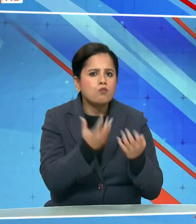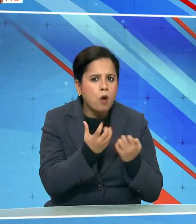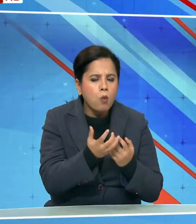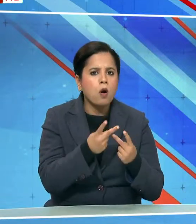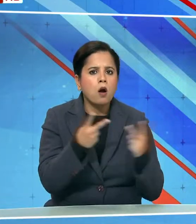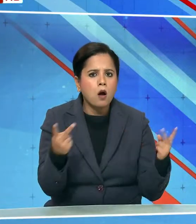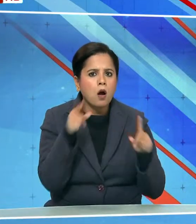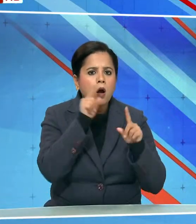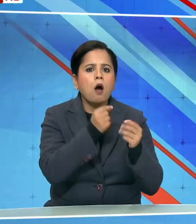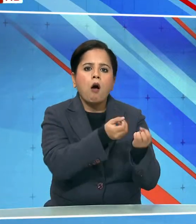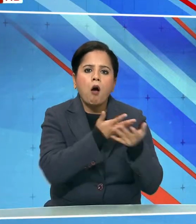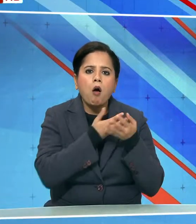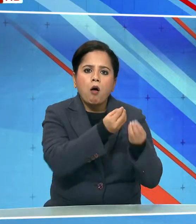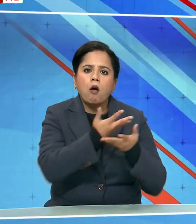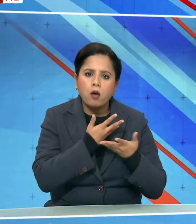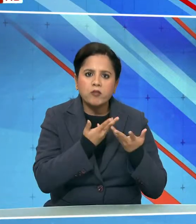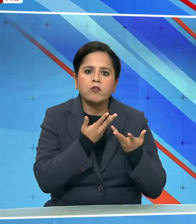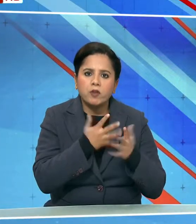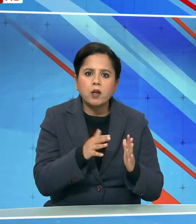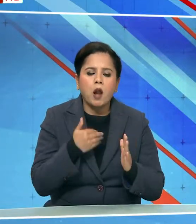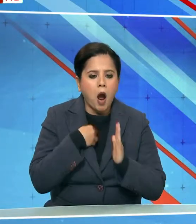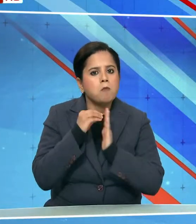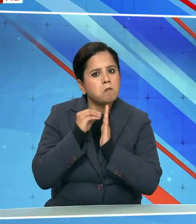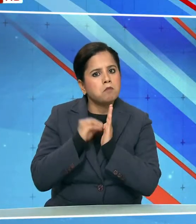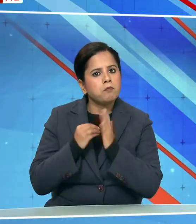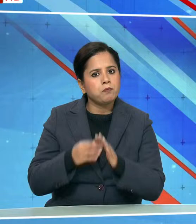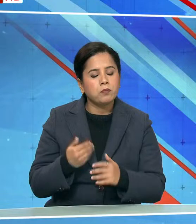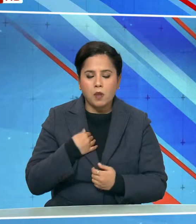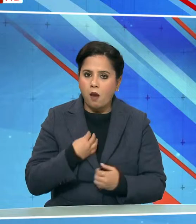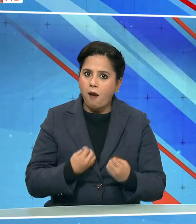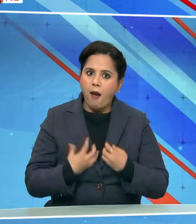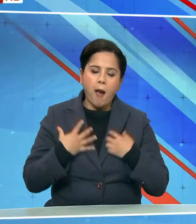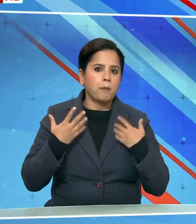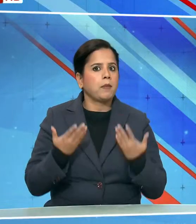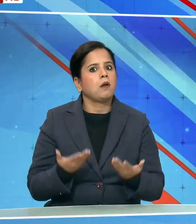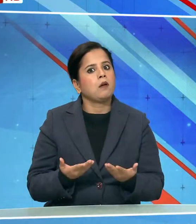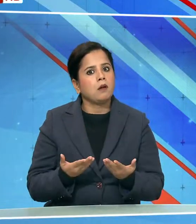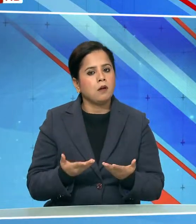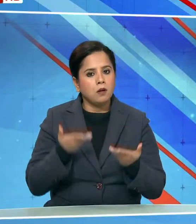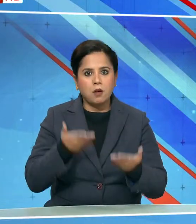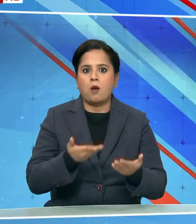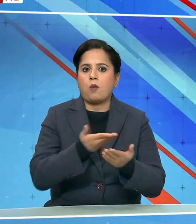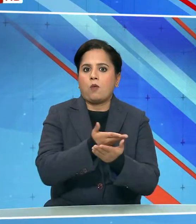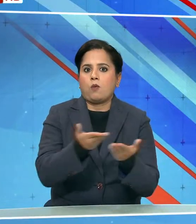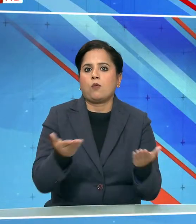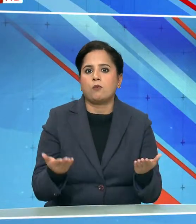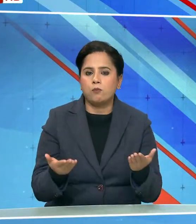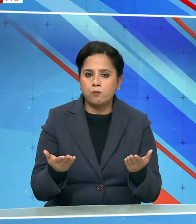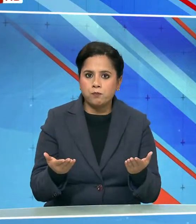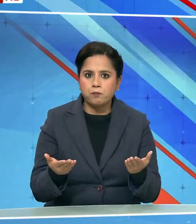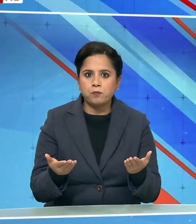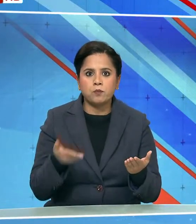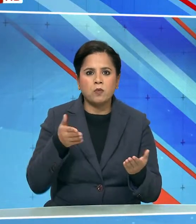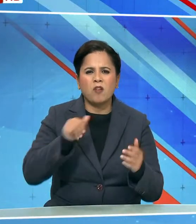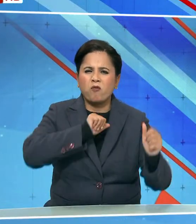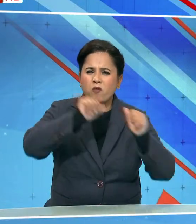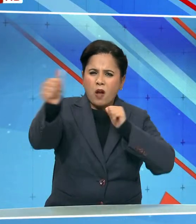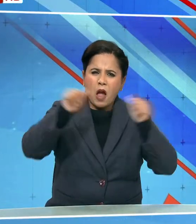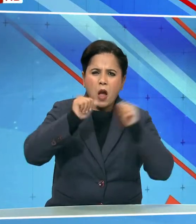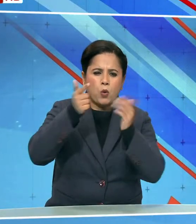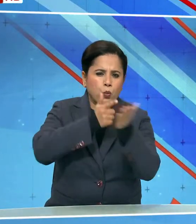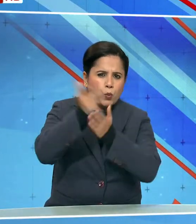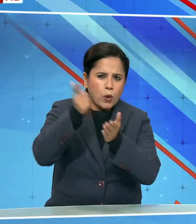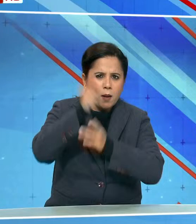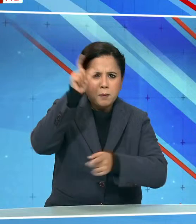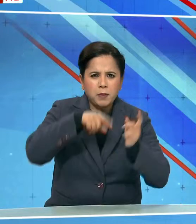बारे में ग्यापन भी दिया है मुझे यह बड़ी खुशी हुई कि यहां दूर दराज के गाउं में